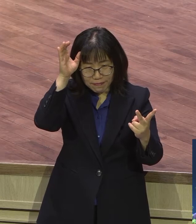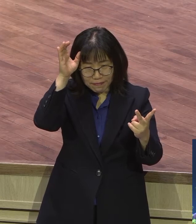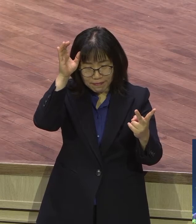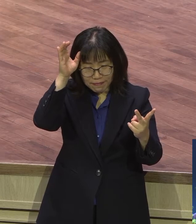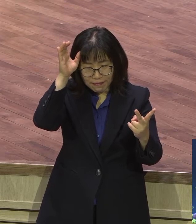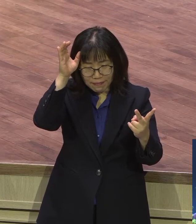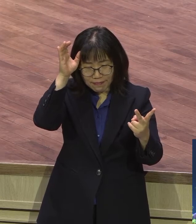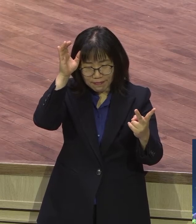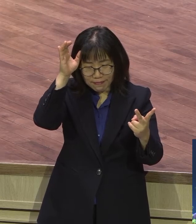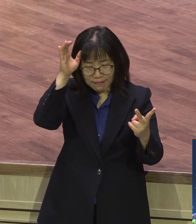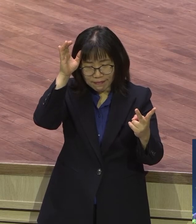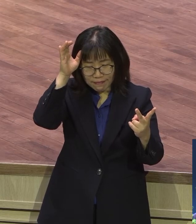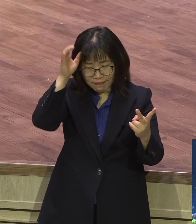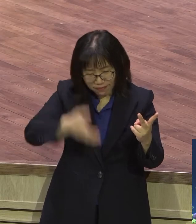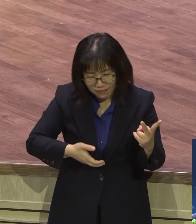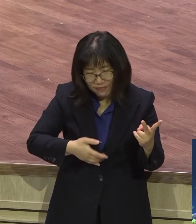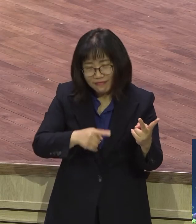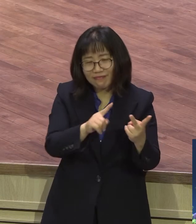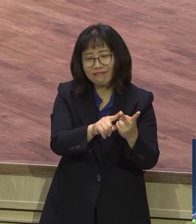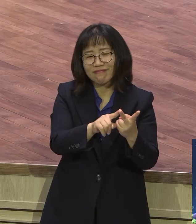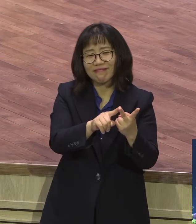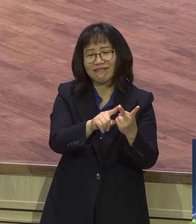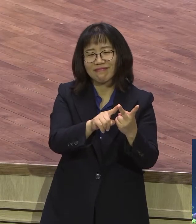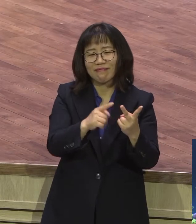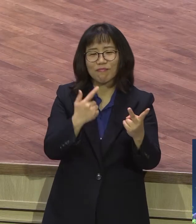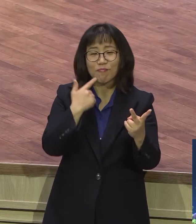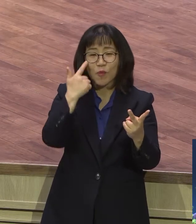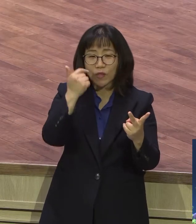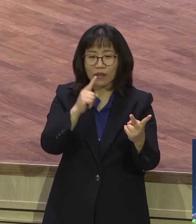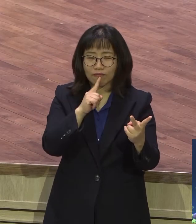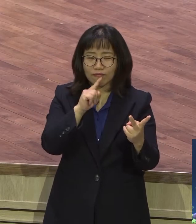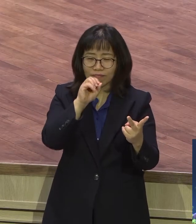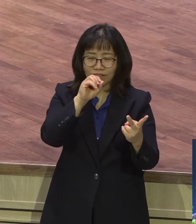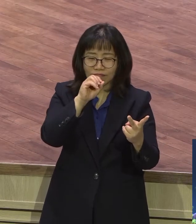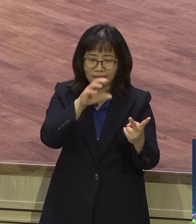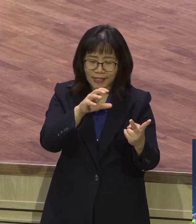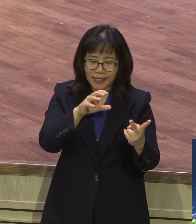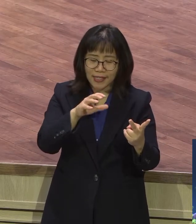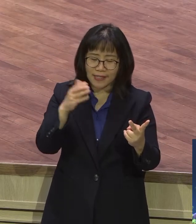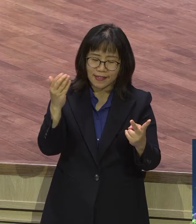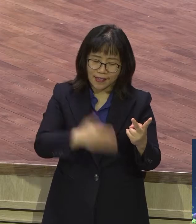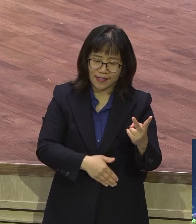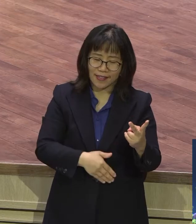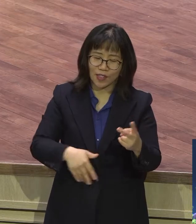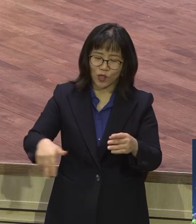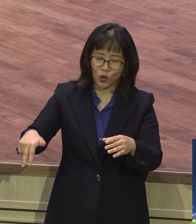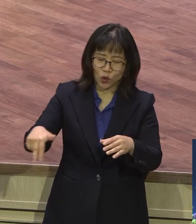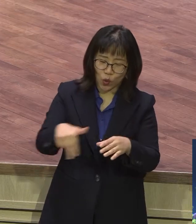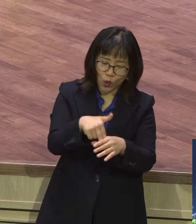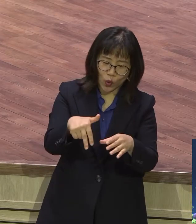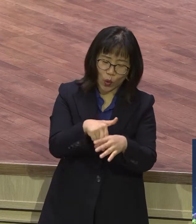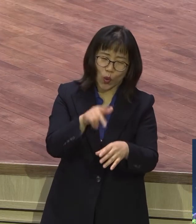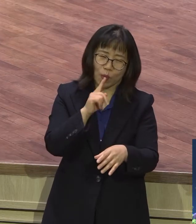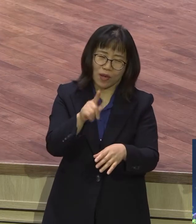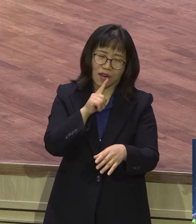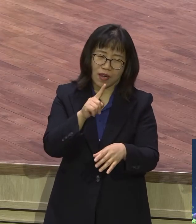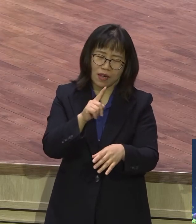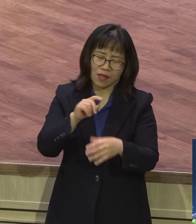완전히 입에서 나오는 말이 종교는 종교라는 것은 계속 종교